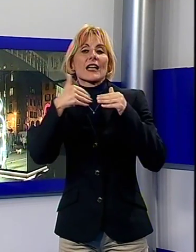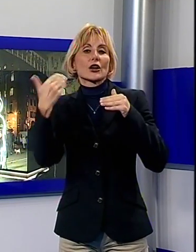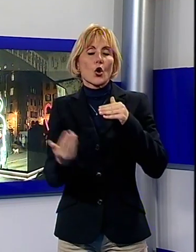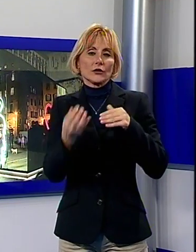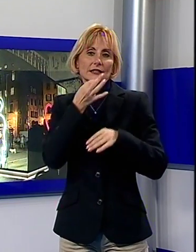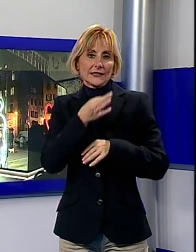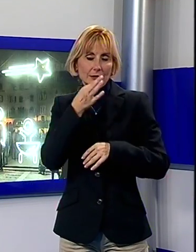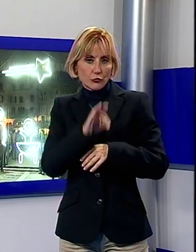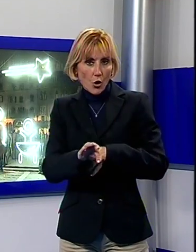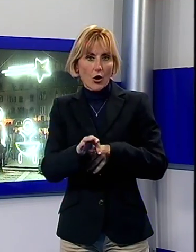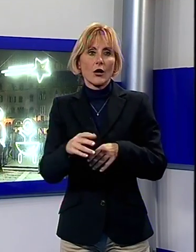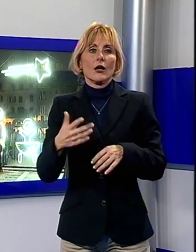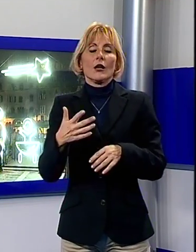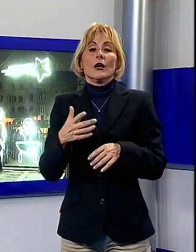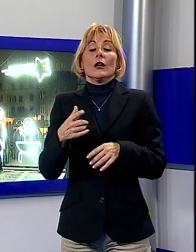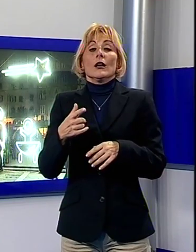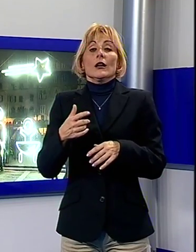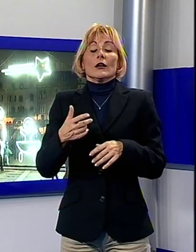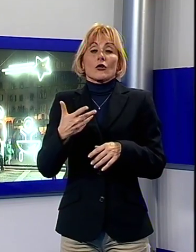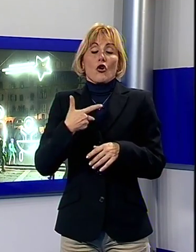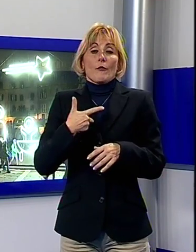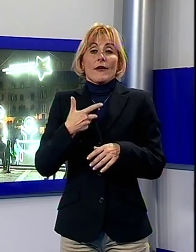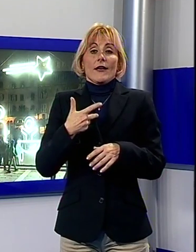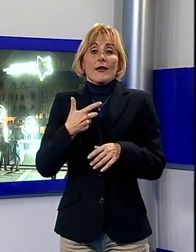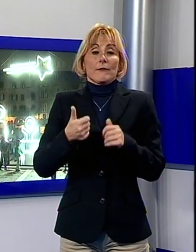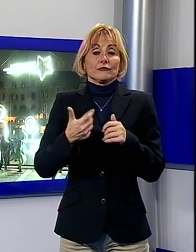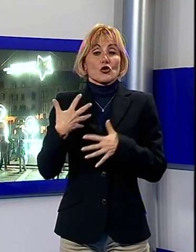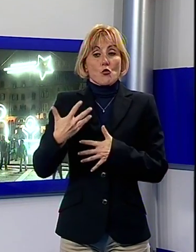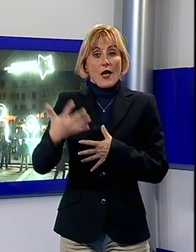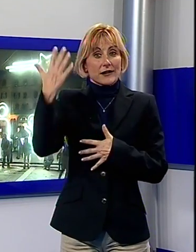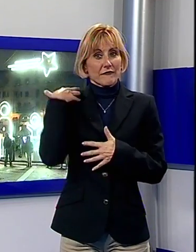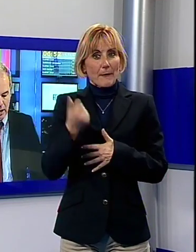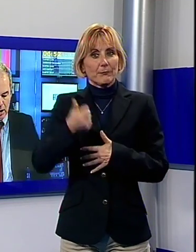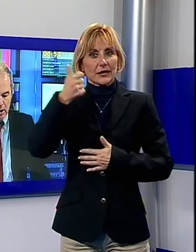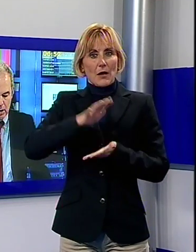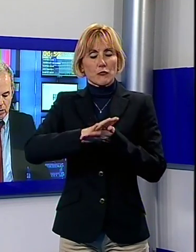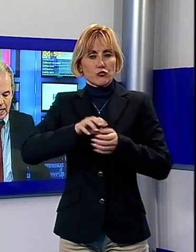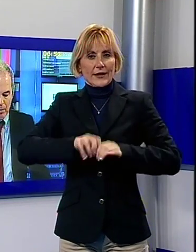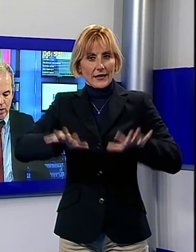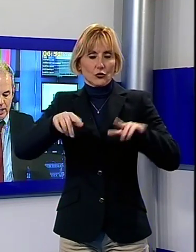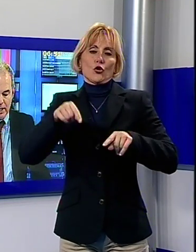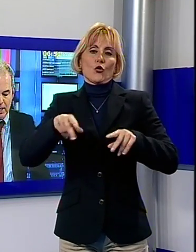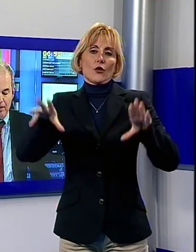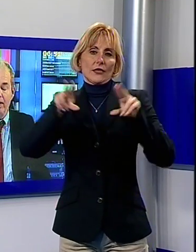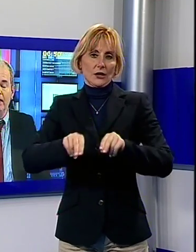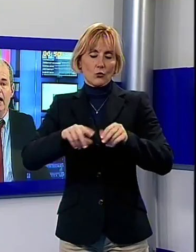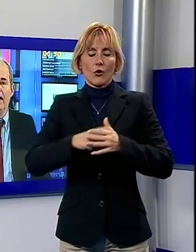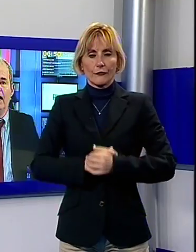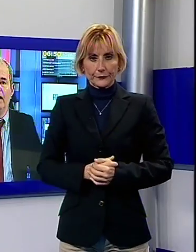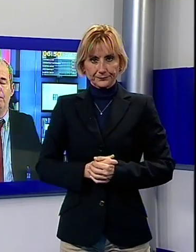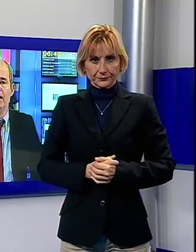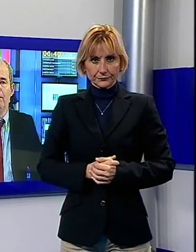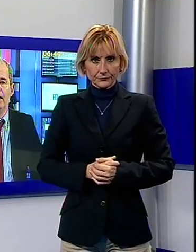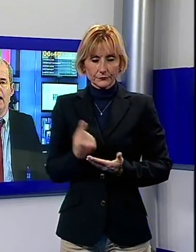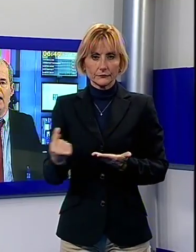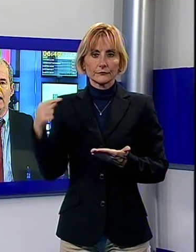rivisitata, a cinque anni dalla sua prima pubblicazione. Torniamo in Garfagnana